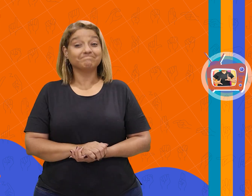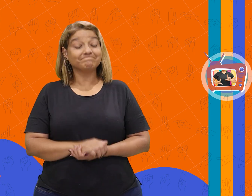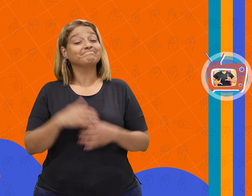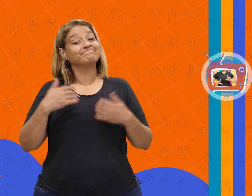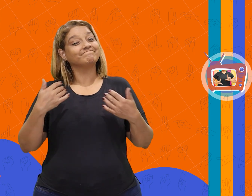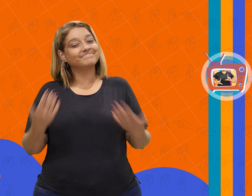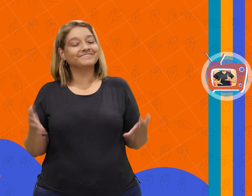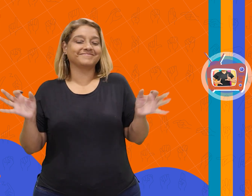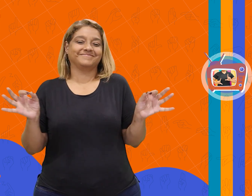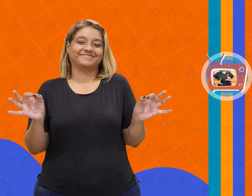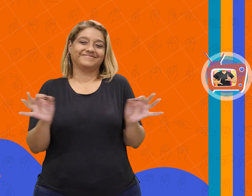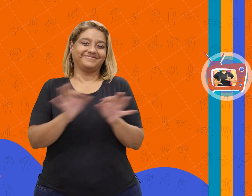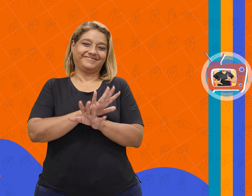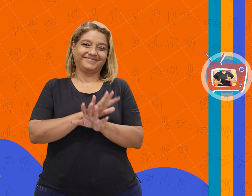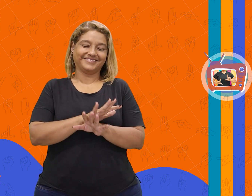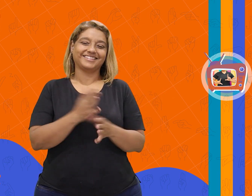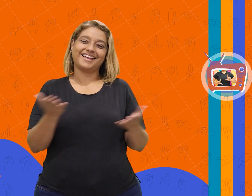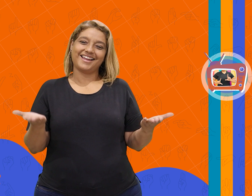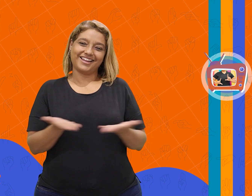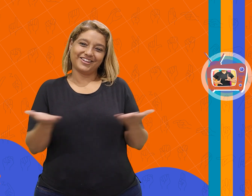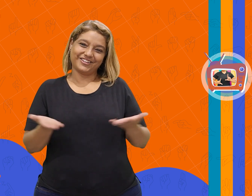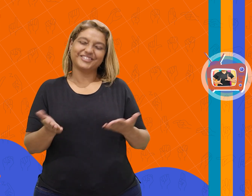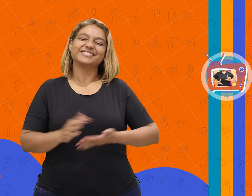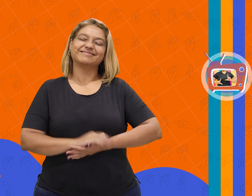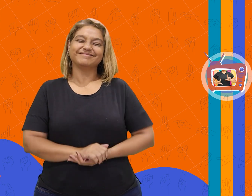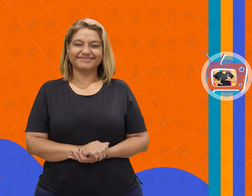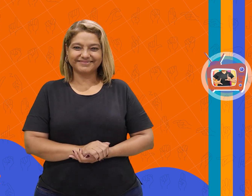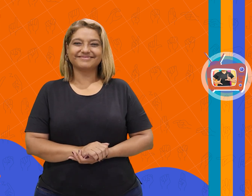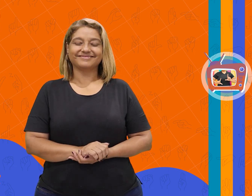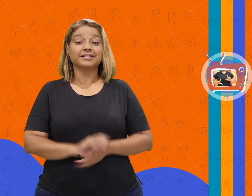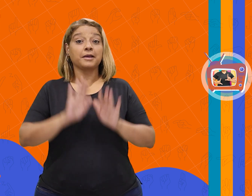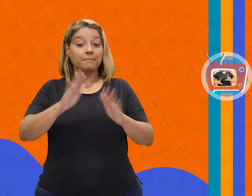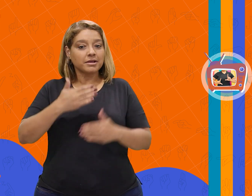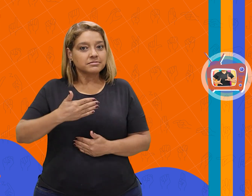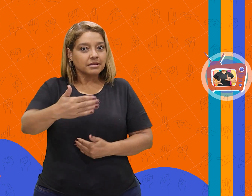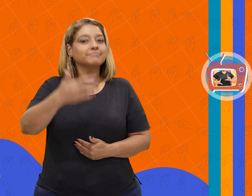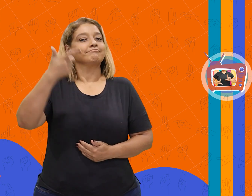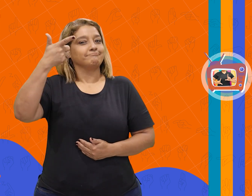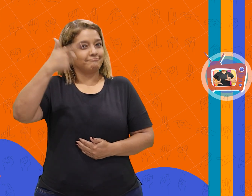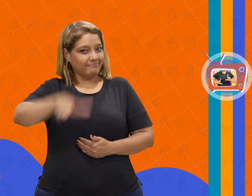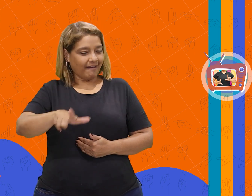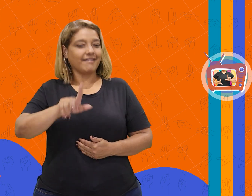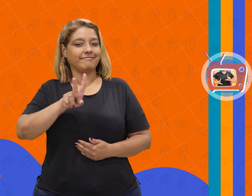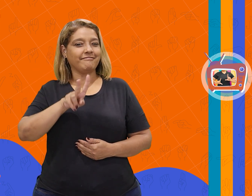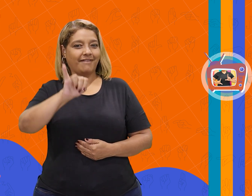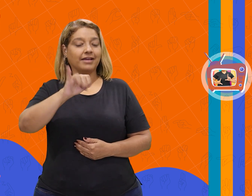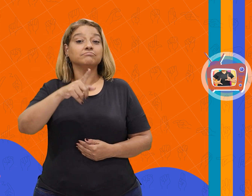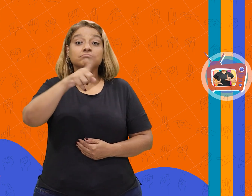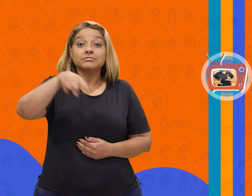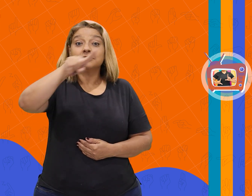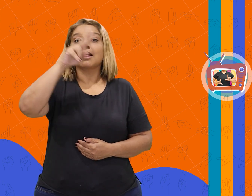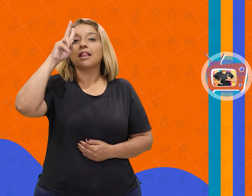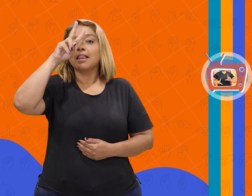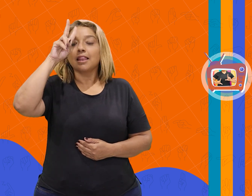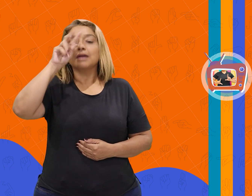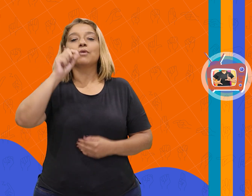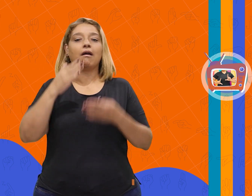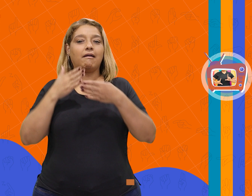Então é isso, pessoal. Acabamos por hoje, mas semana que vem tem mais. Lembre-se de